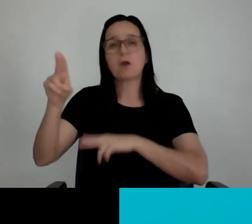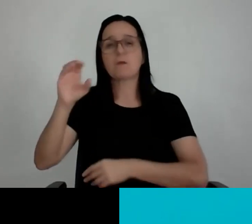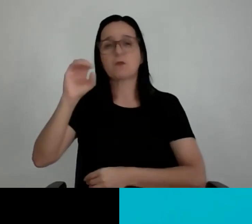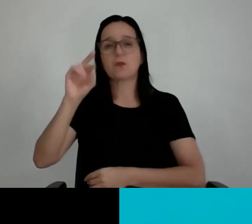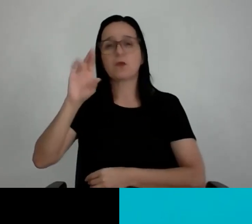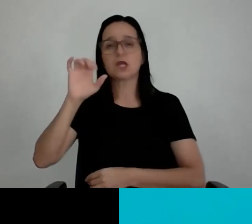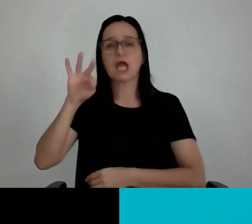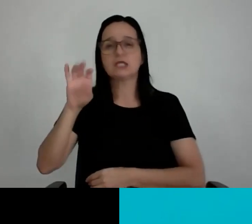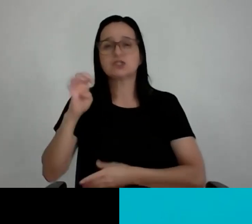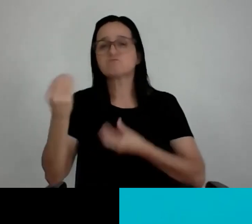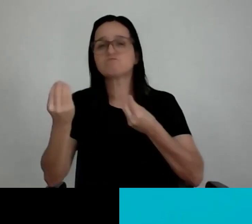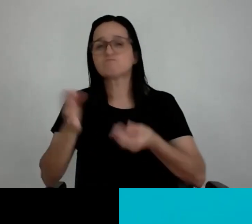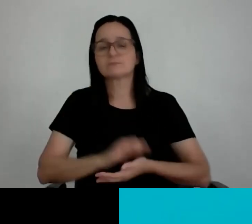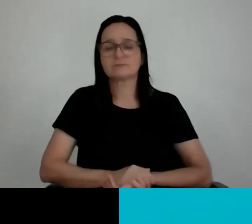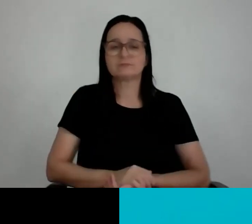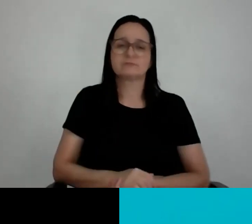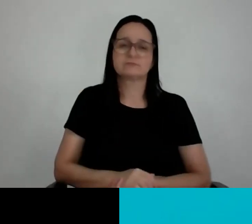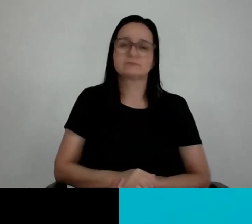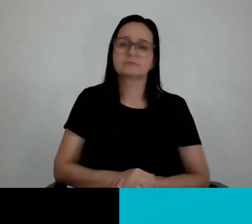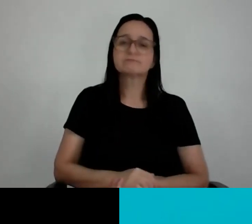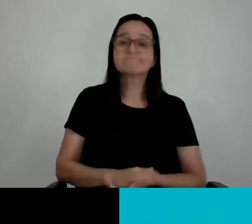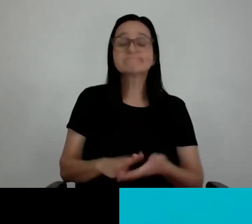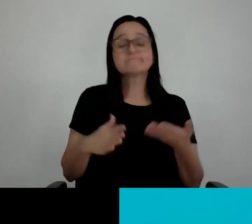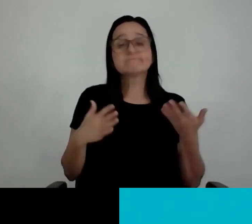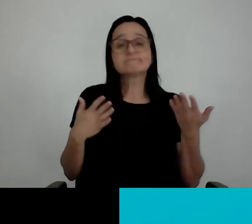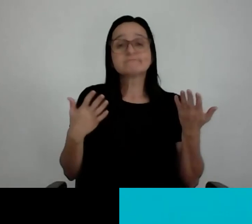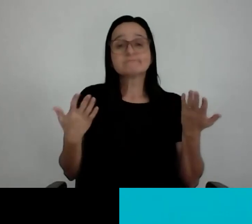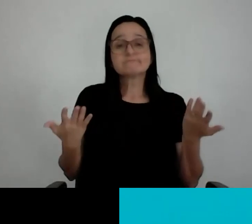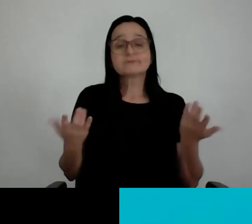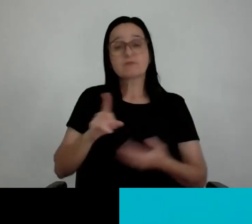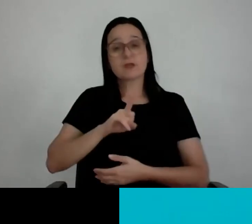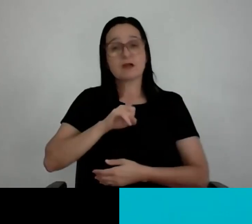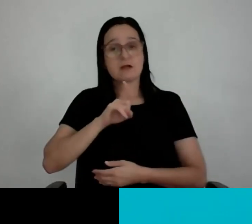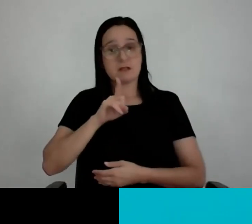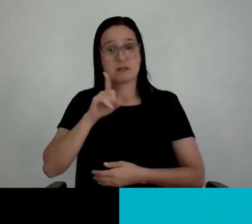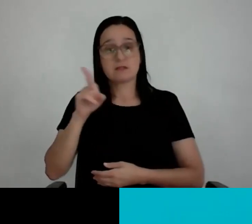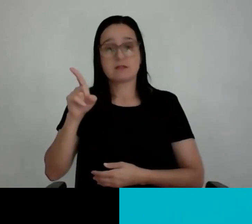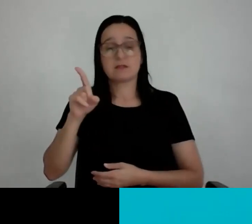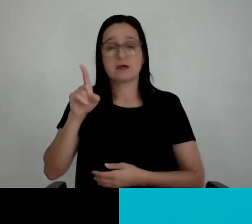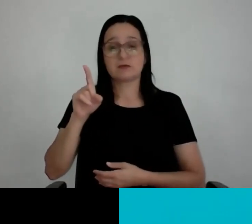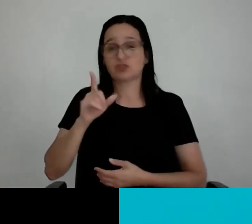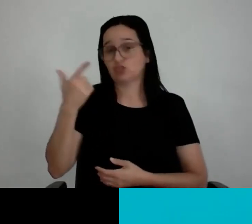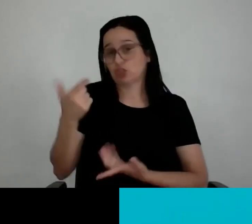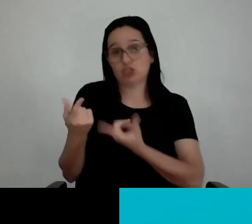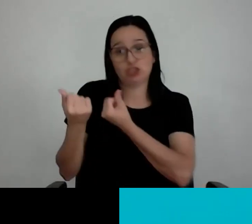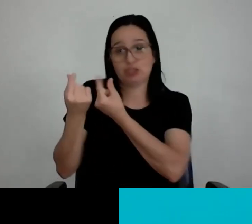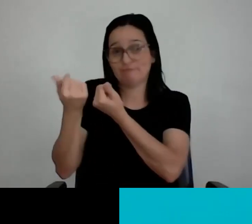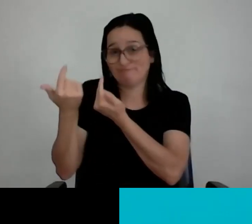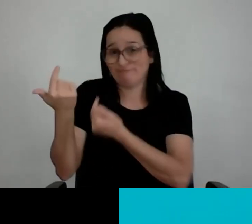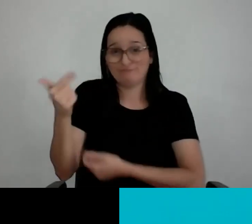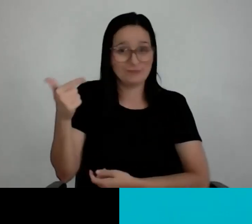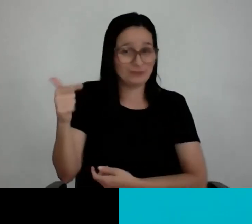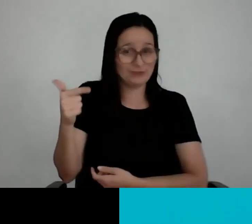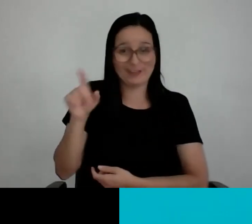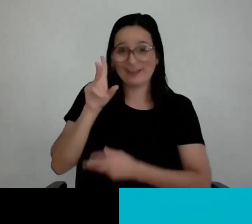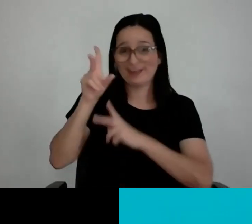Cara, eu acho que no Oriente você fala talvez no que se faz na Arábia Saudita. Ou seja, nós não temos esse dinheiro. Longe de termos